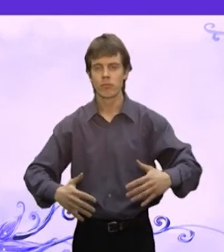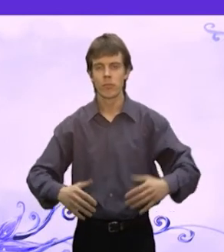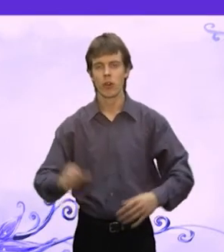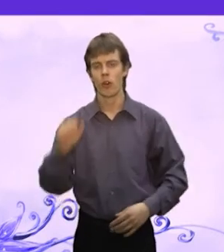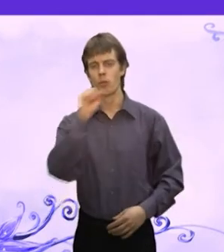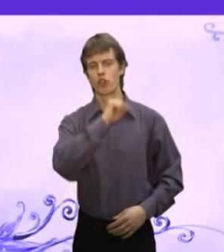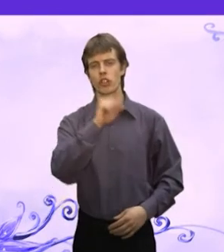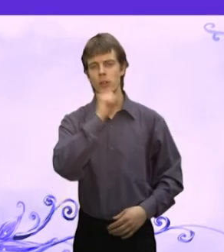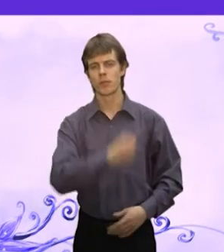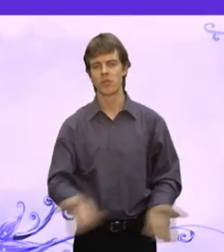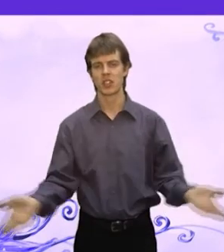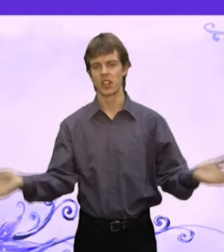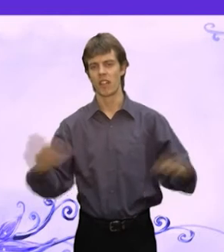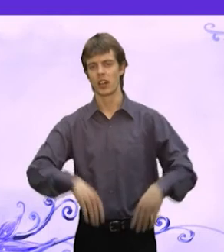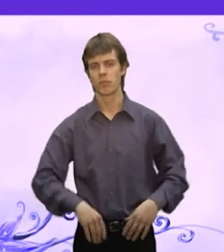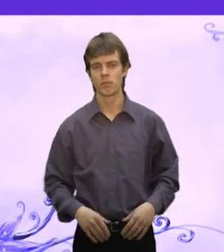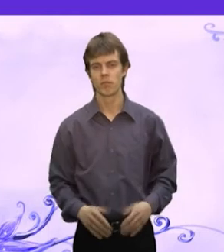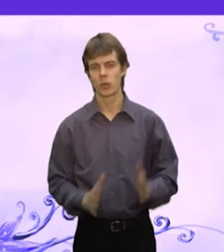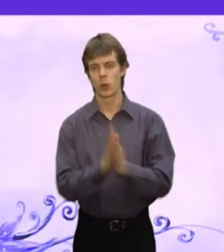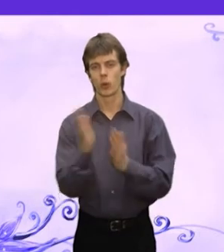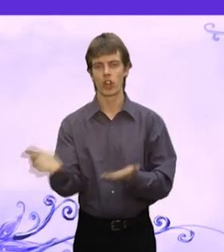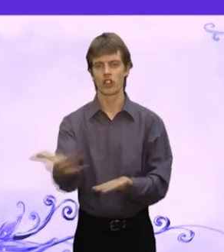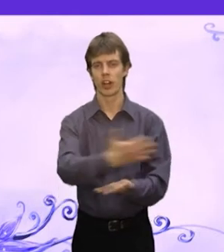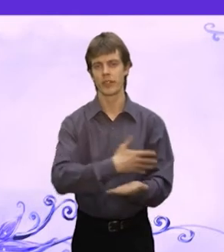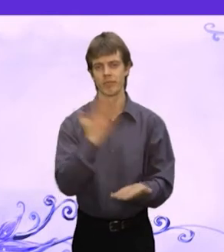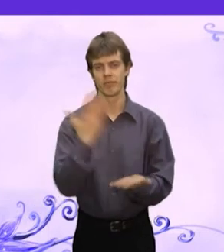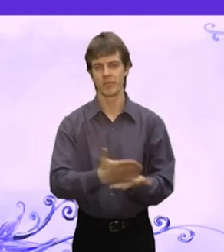Мужик, давай репу делить